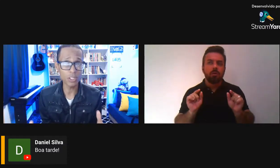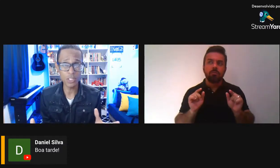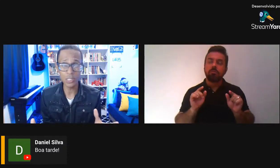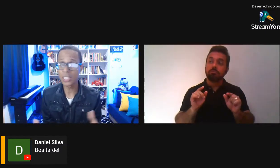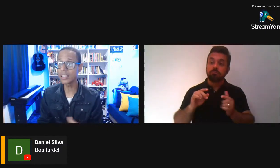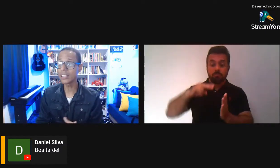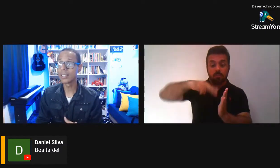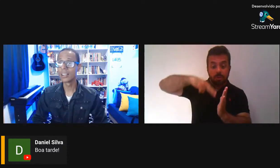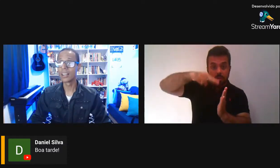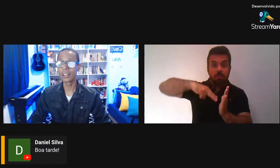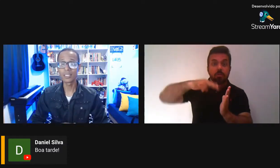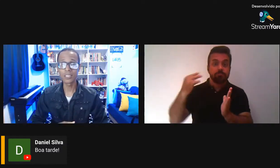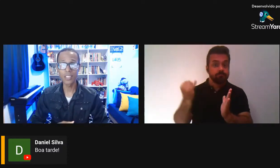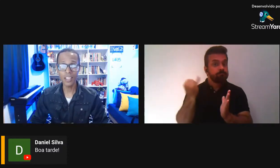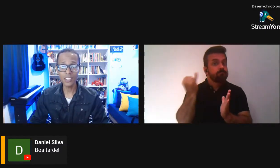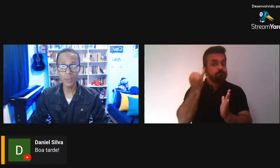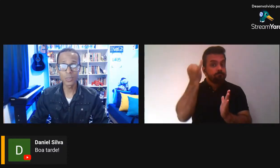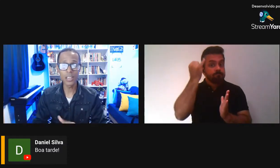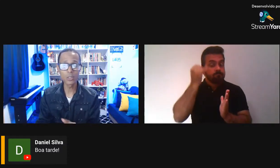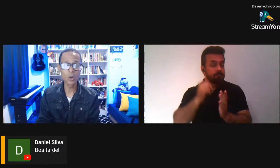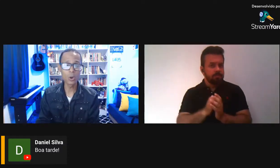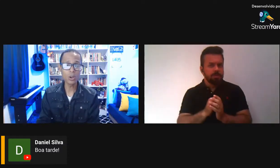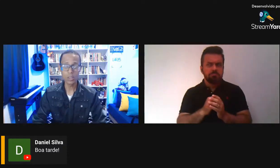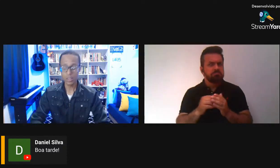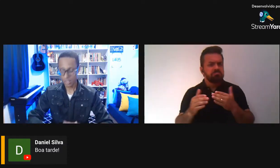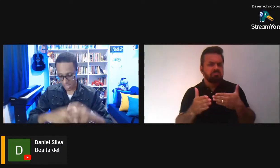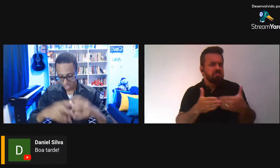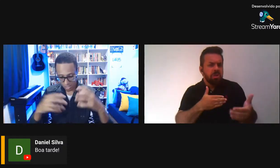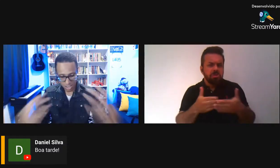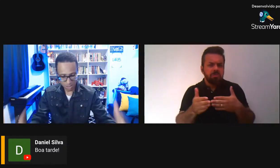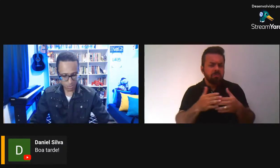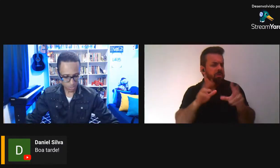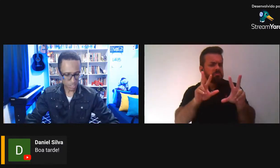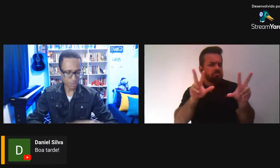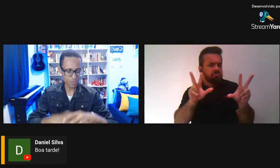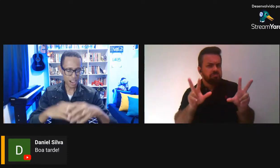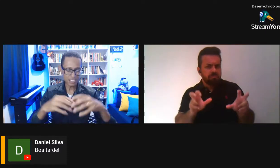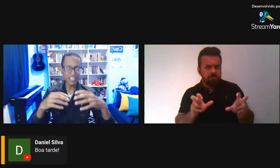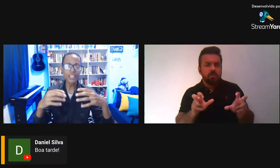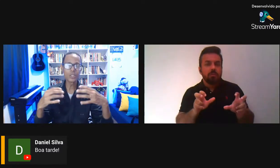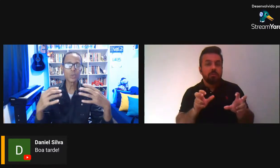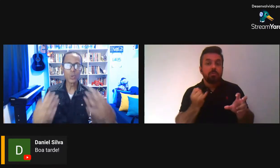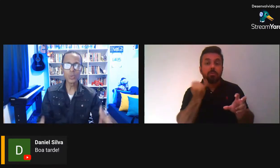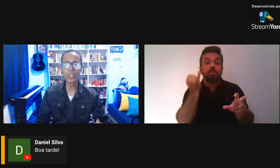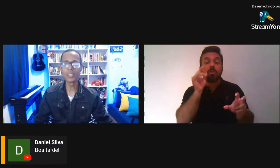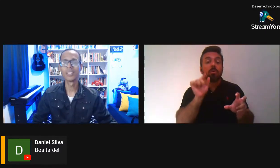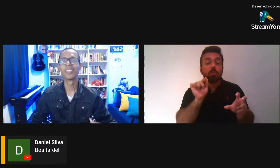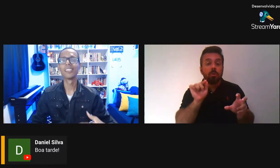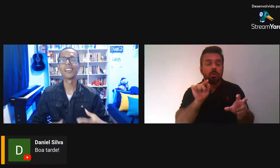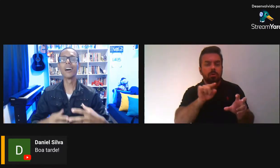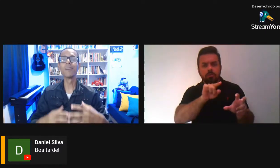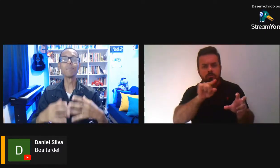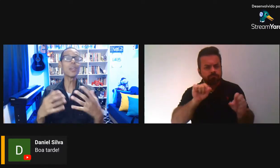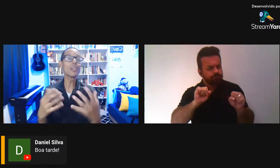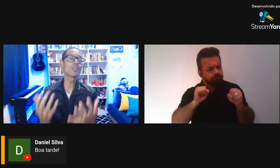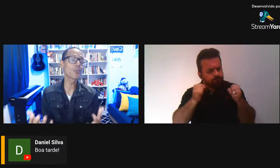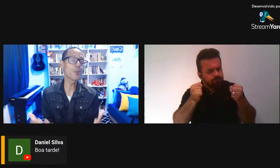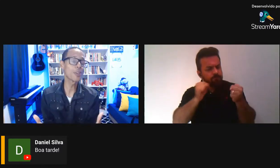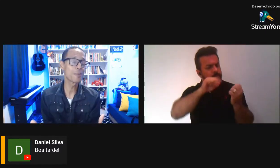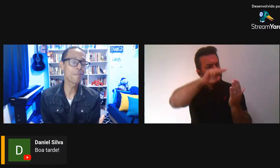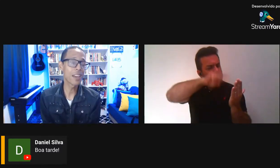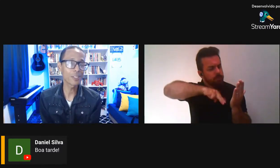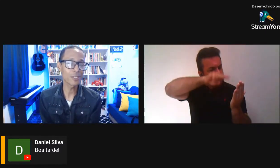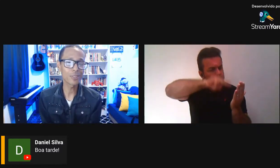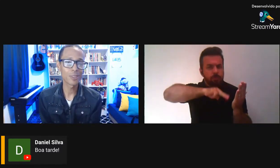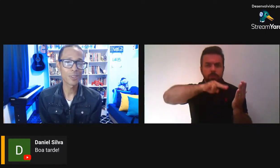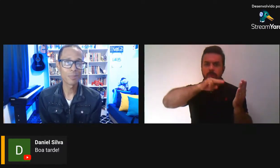você goste de ler, seja um leitor, exime, faça leitura, amplie seus